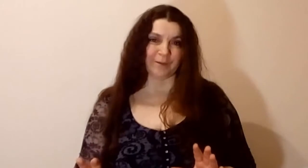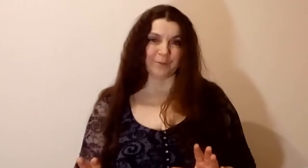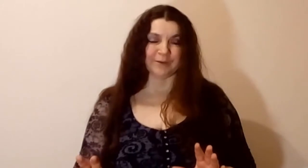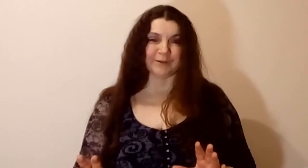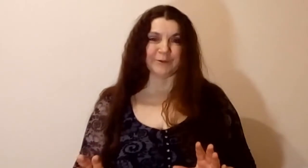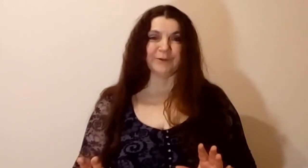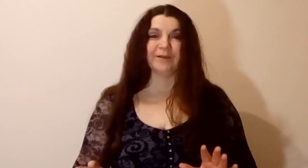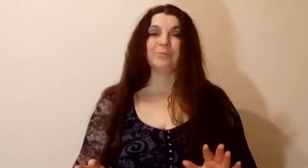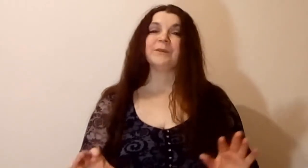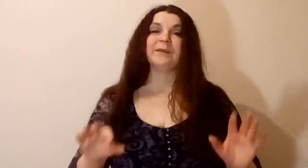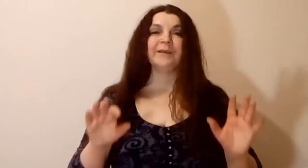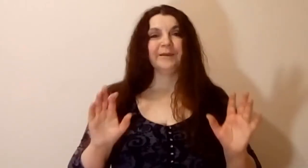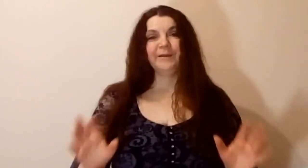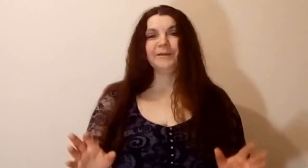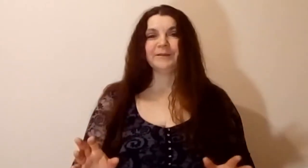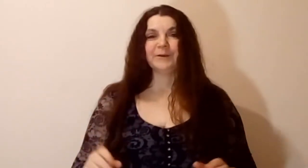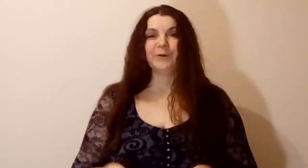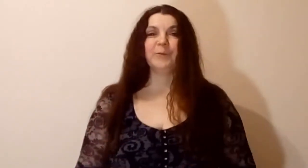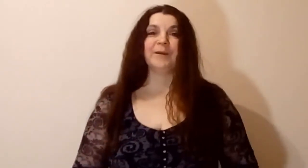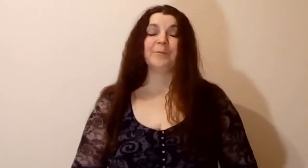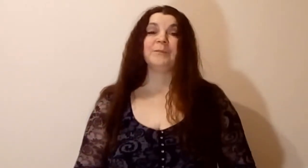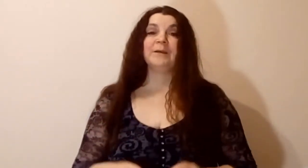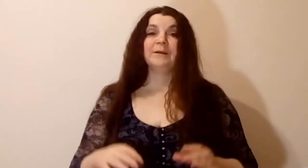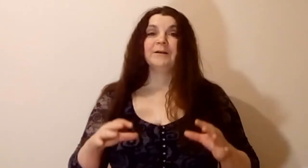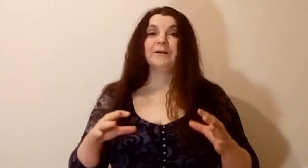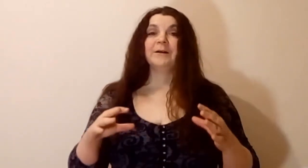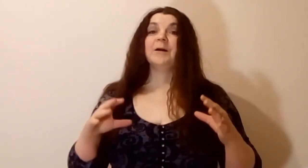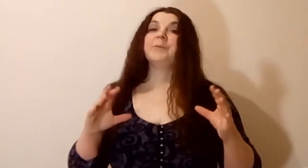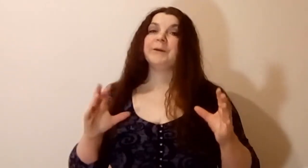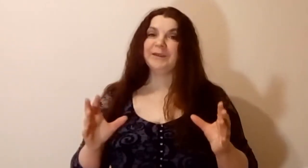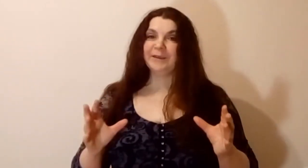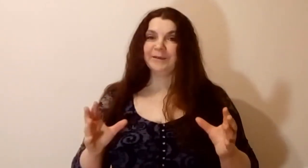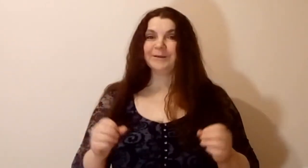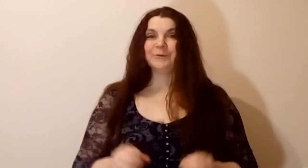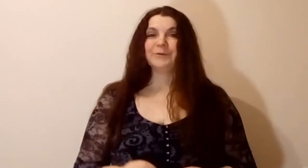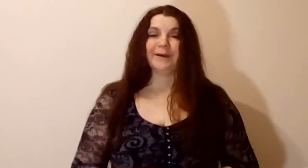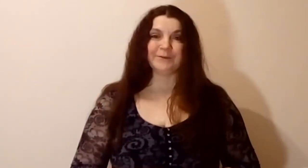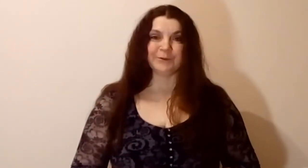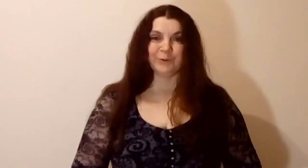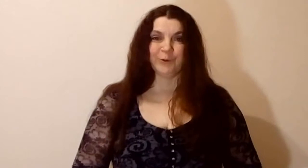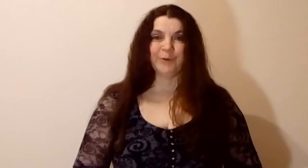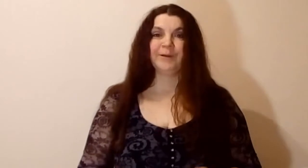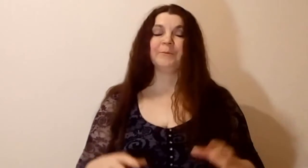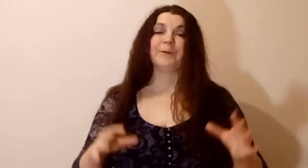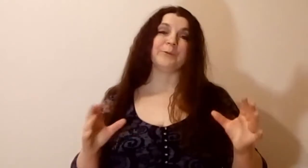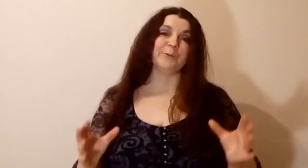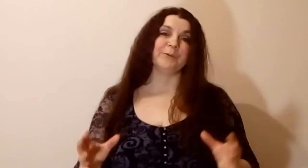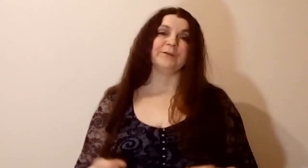это люди или незнакомые, применить эту тактику, попробовать